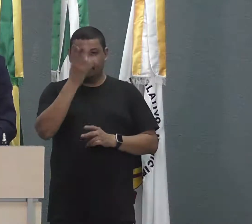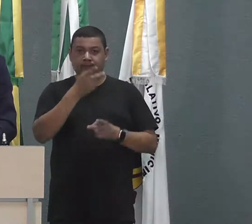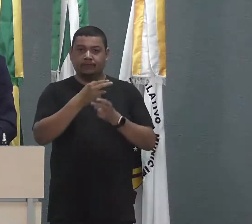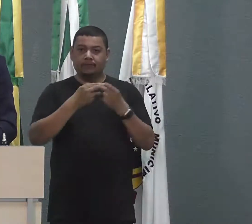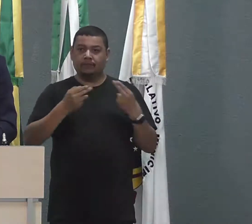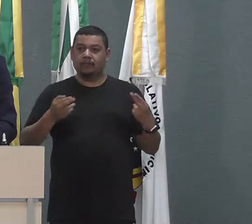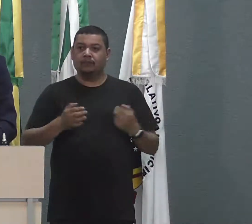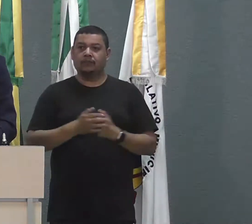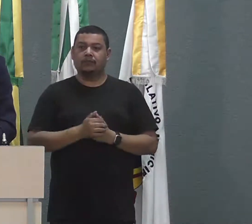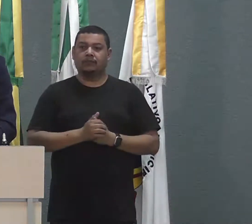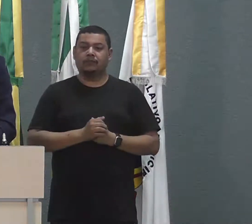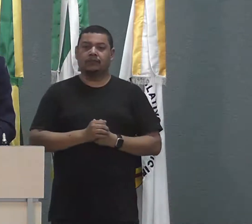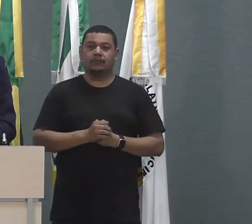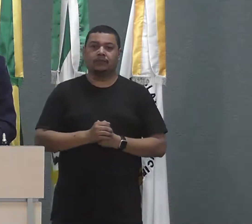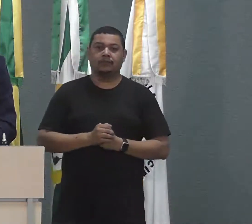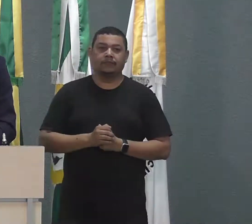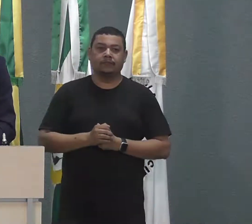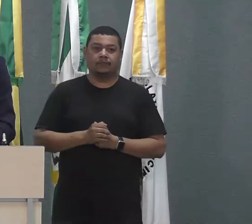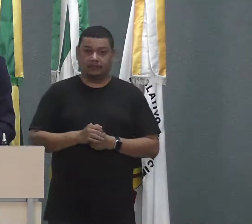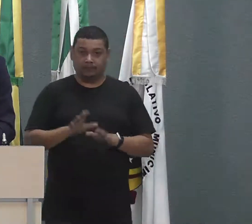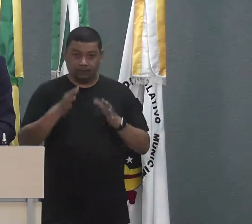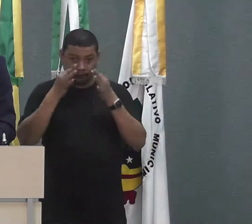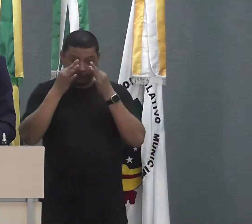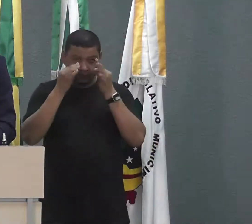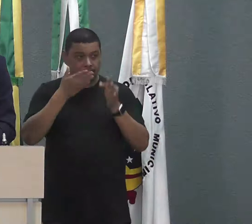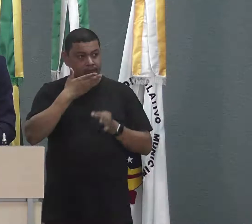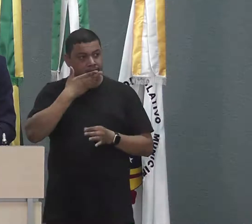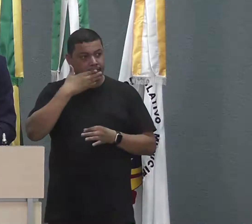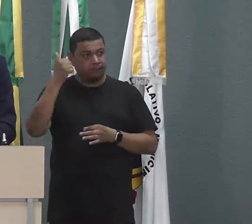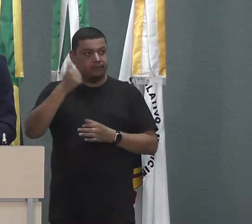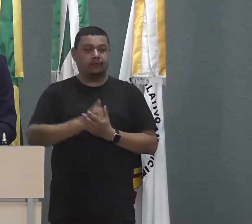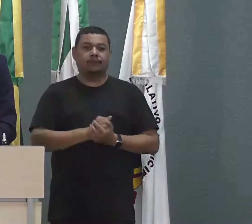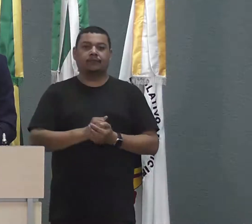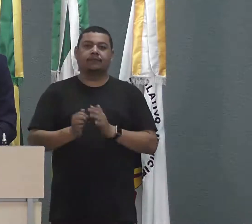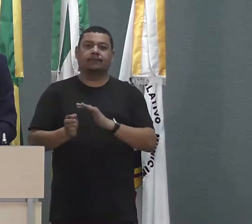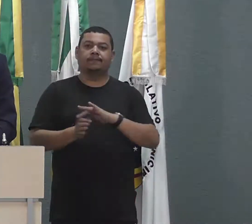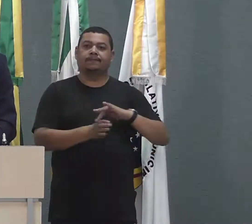visão de melhoria para o nosso distrito.